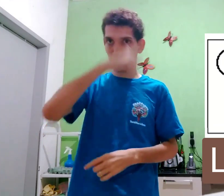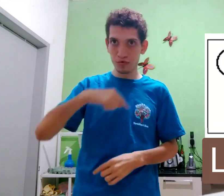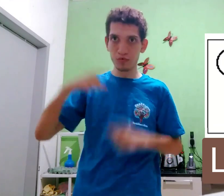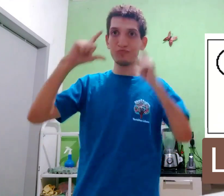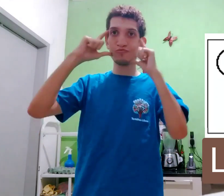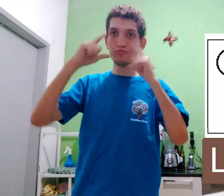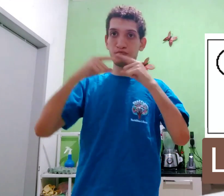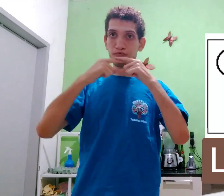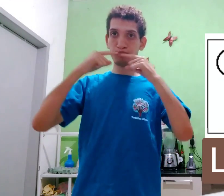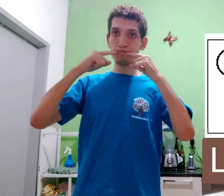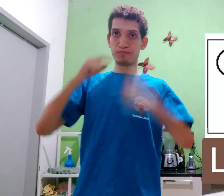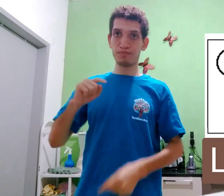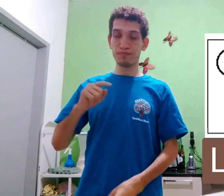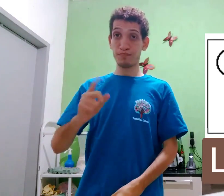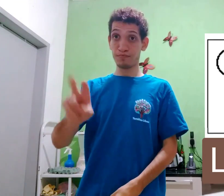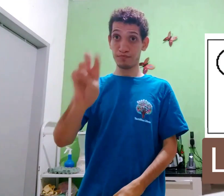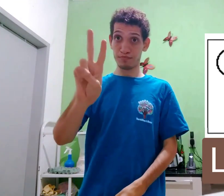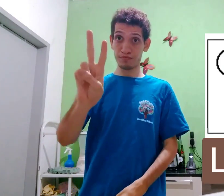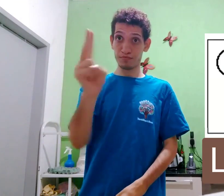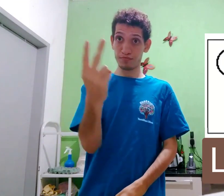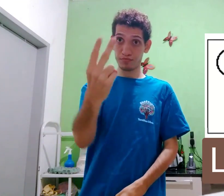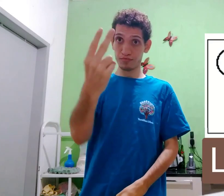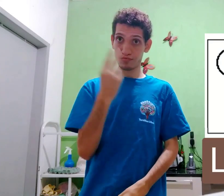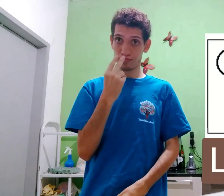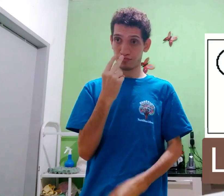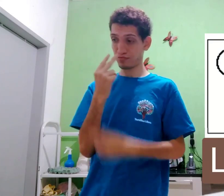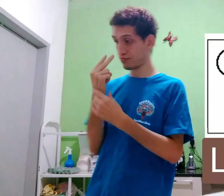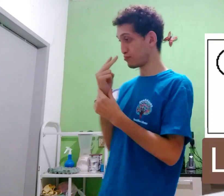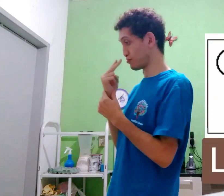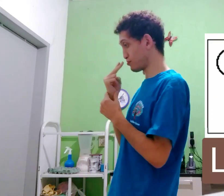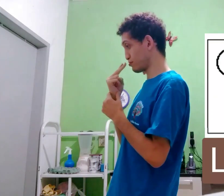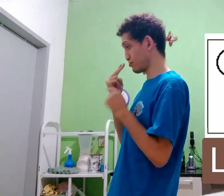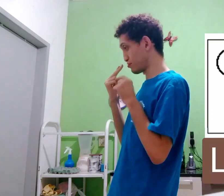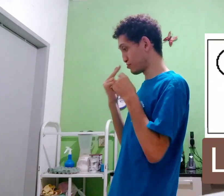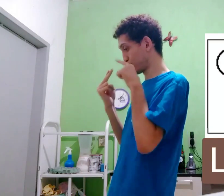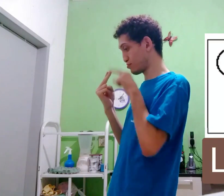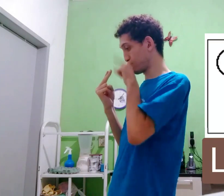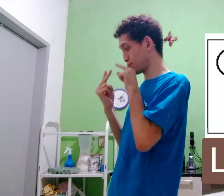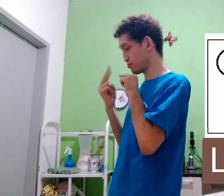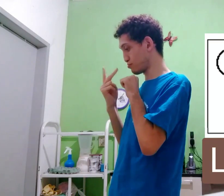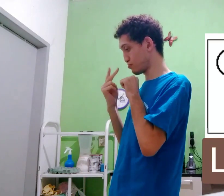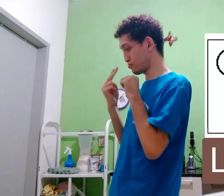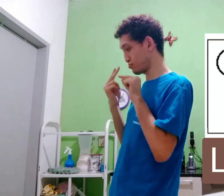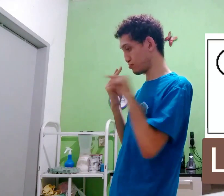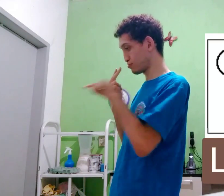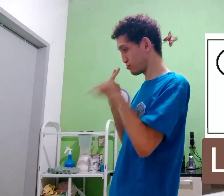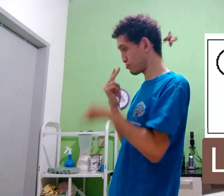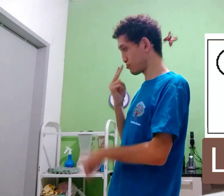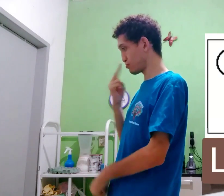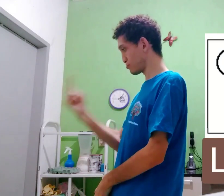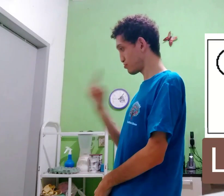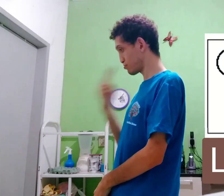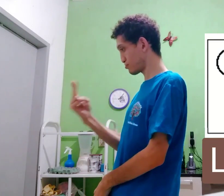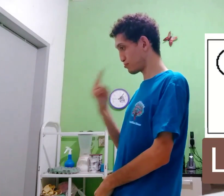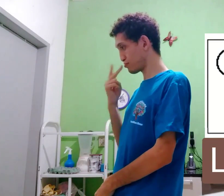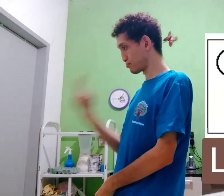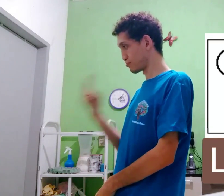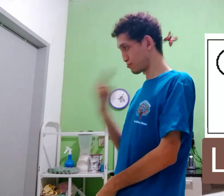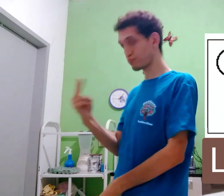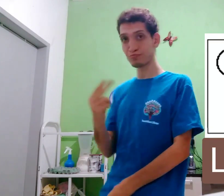Então, o outro é o rosto, o braço e mão assim. Essa é dinâmica vermelha para frente.